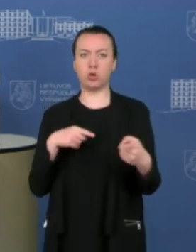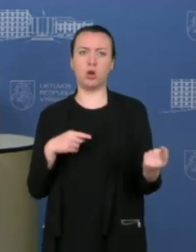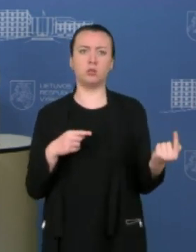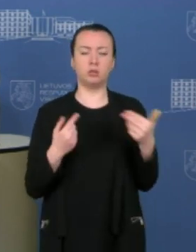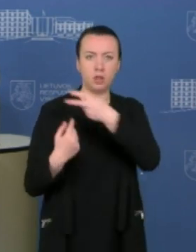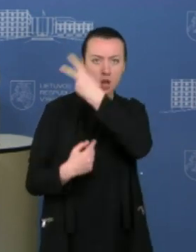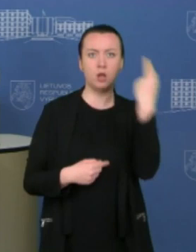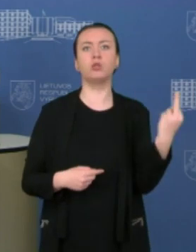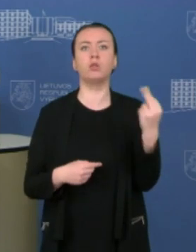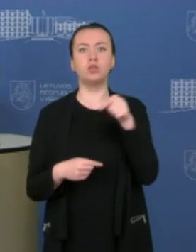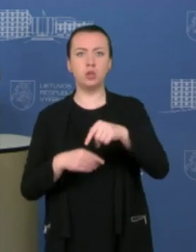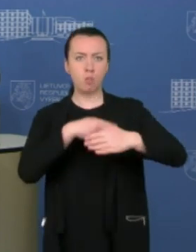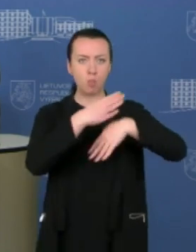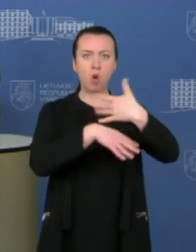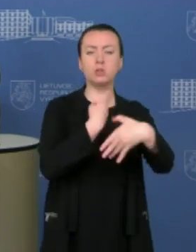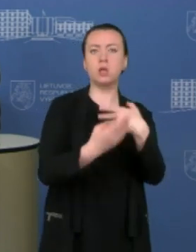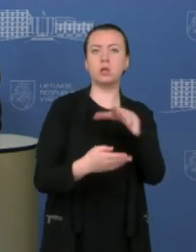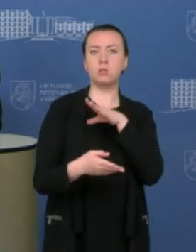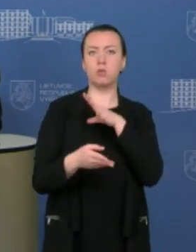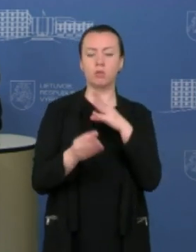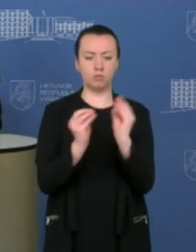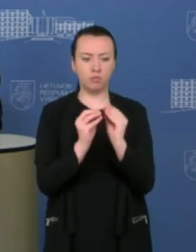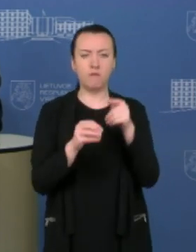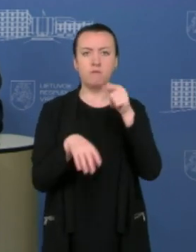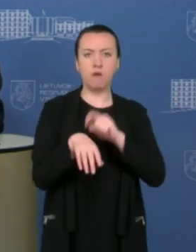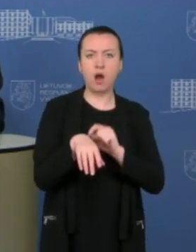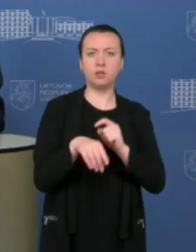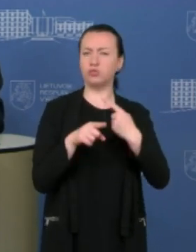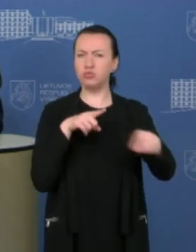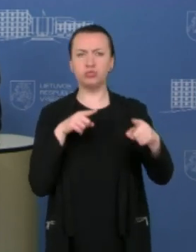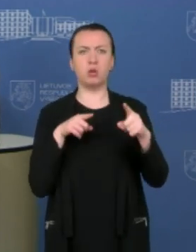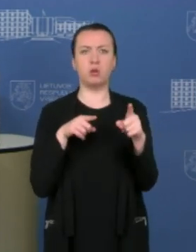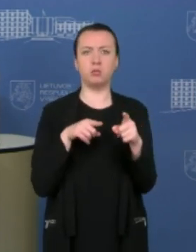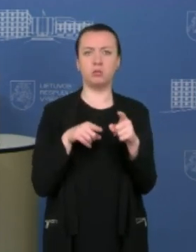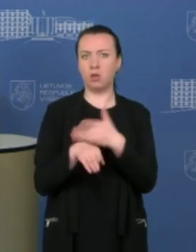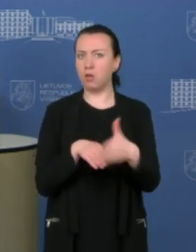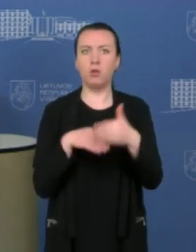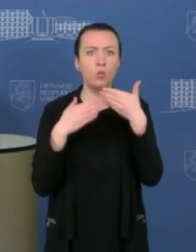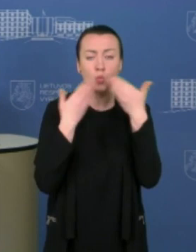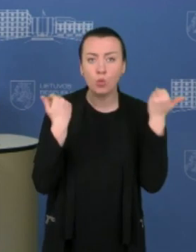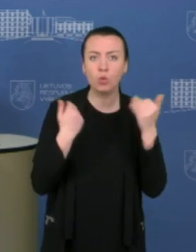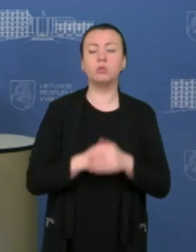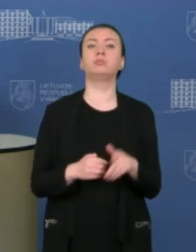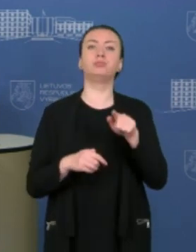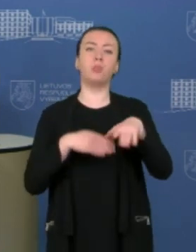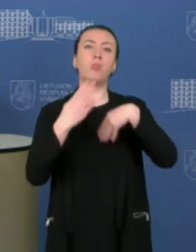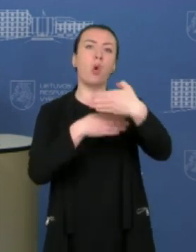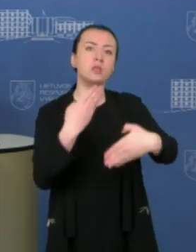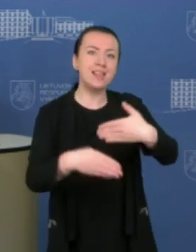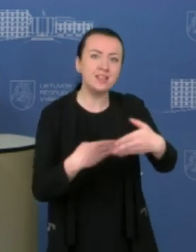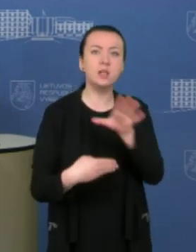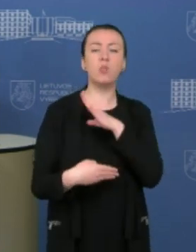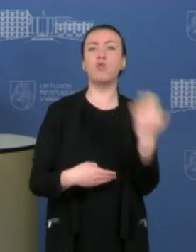Lietuvoje šis procesas vyko tą pačią valandą, tą pačią dieną. Procese buvo